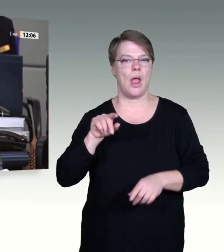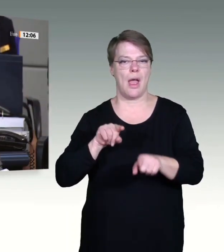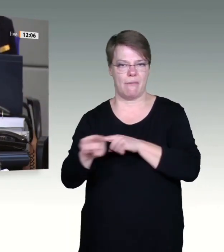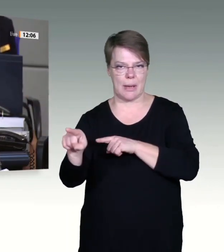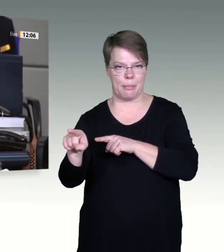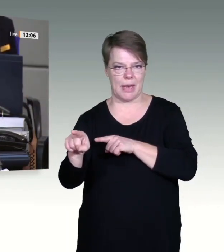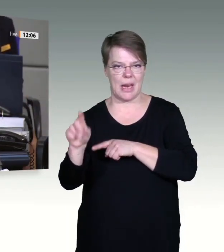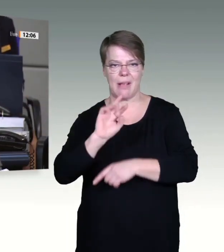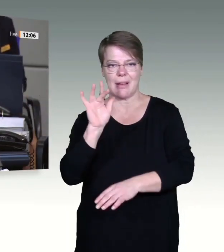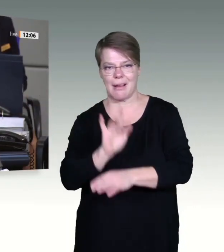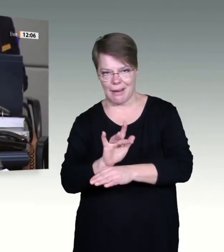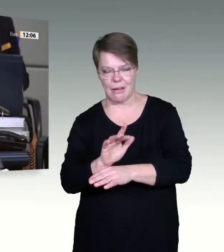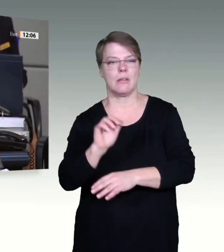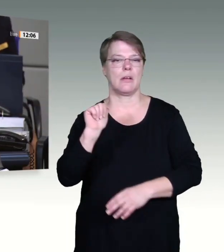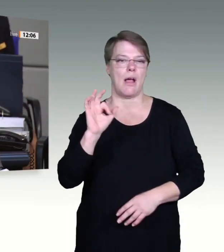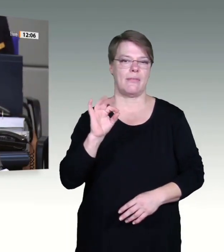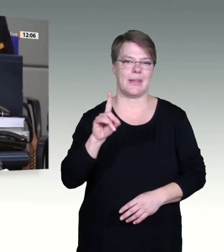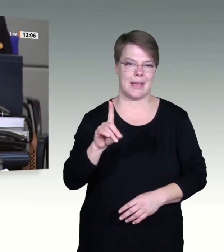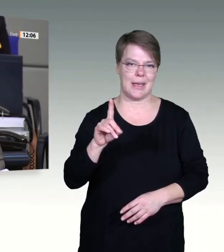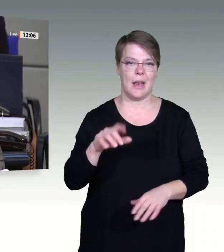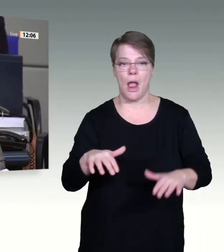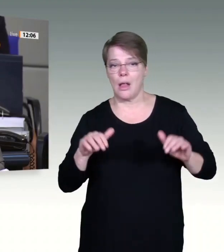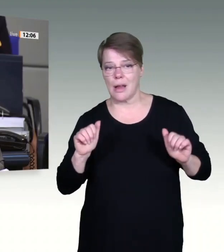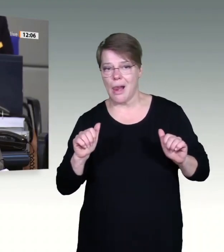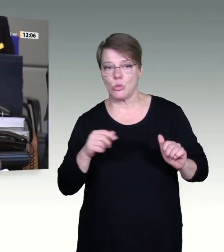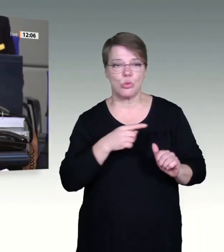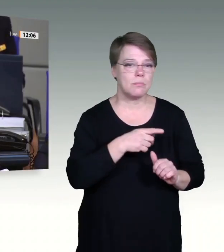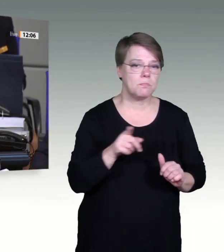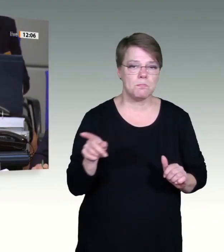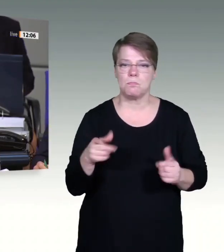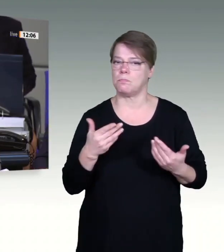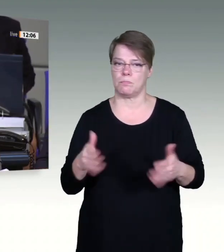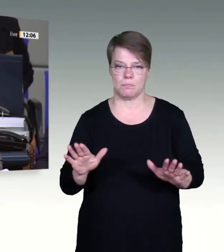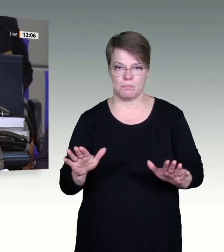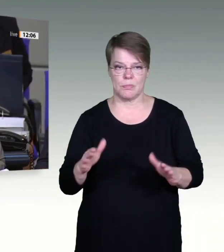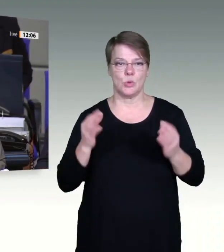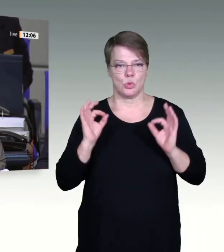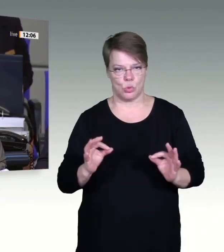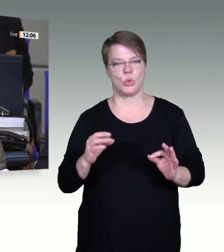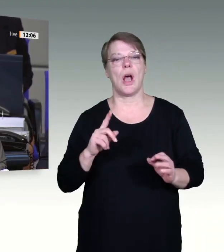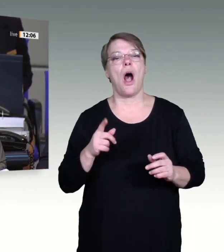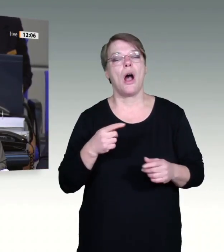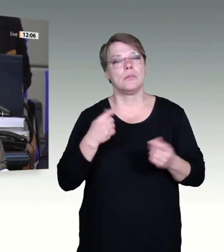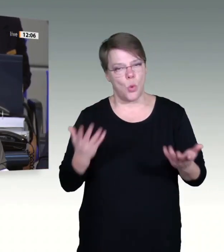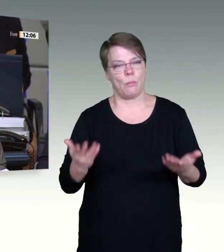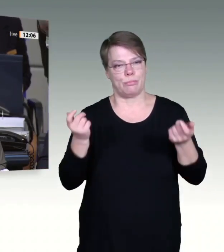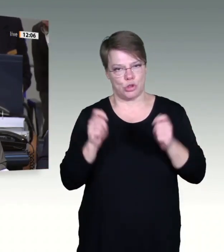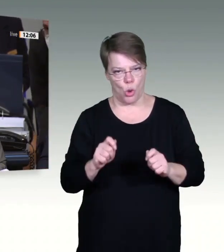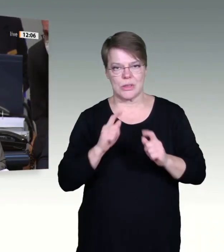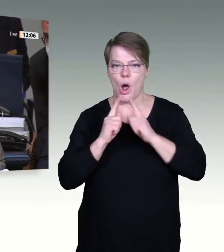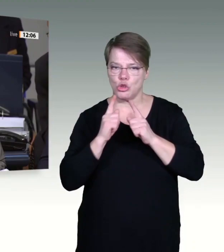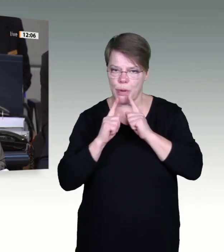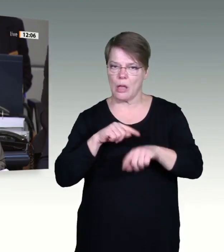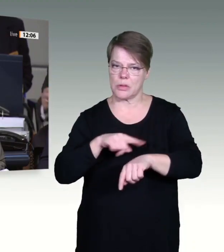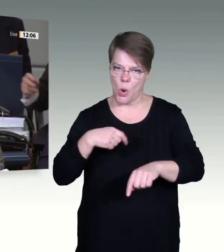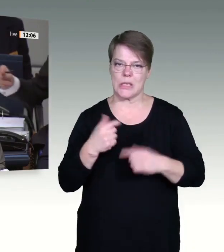Minuten beschlossen. Ich eröffne die Aussprache, und das Wort hat als erstes für die SPD